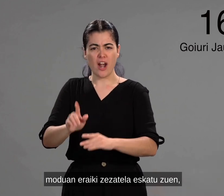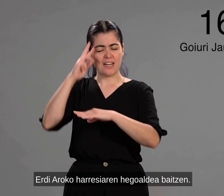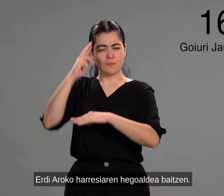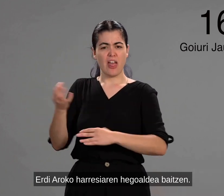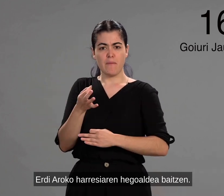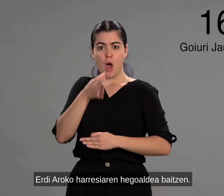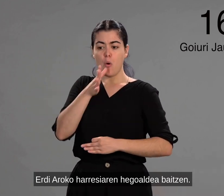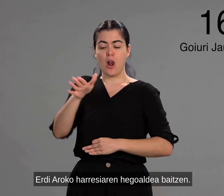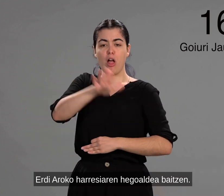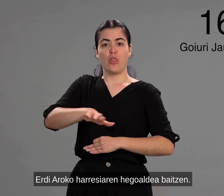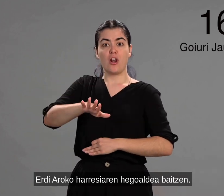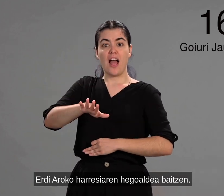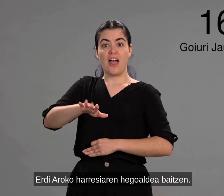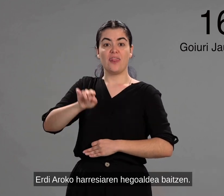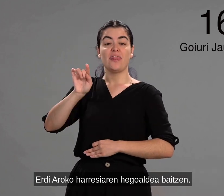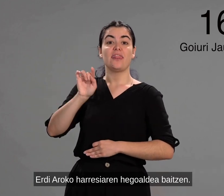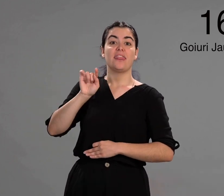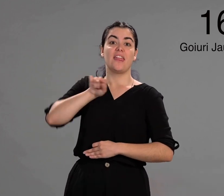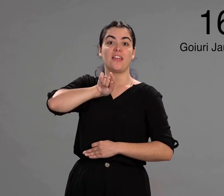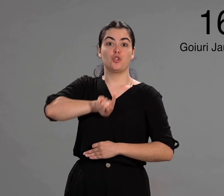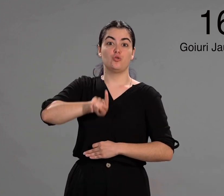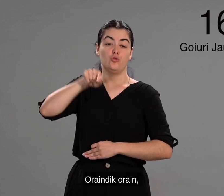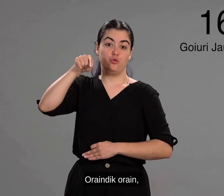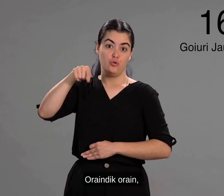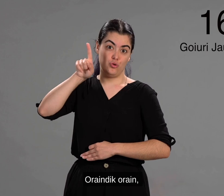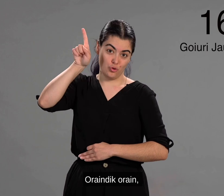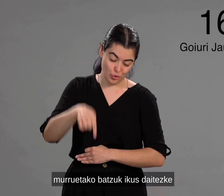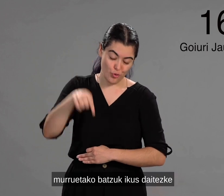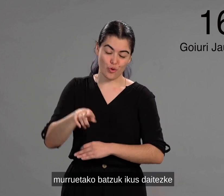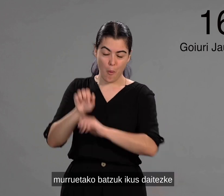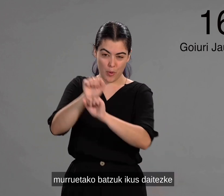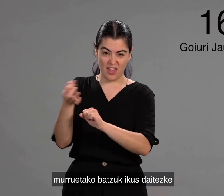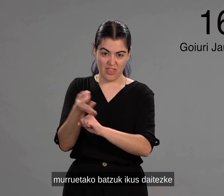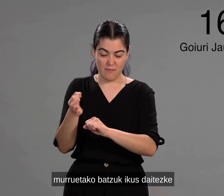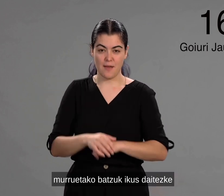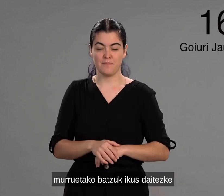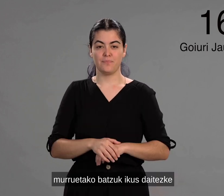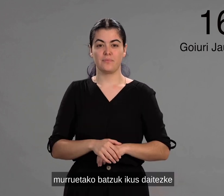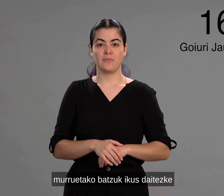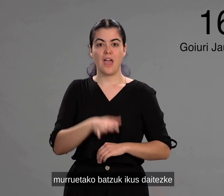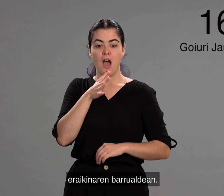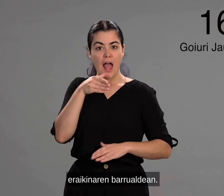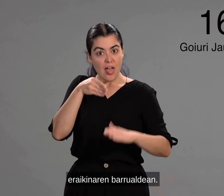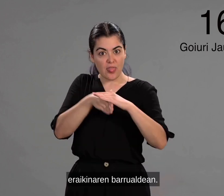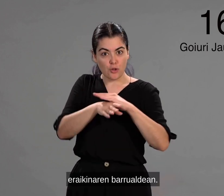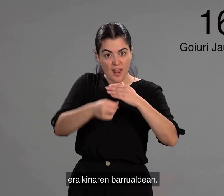erdiaroko arresiaren egoaldea baitzen. Orain dikorain, murruetako batzuk ikus daitezke eraikinaren